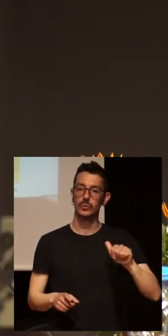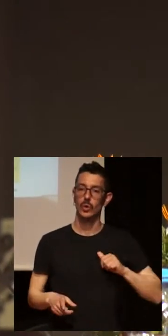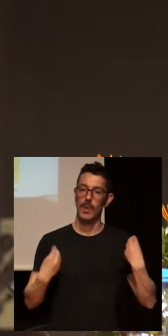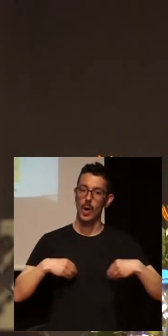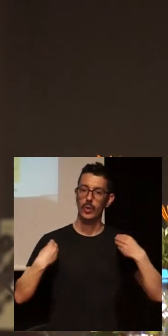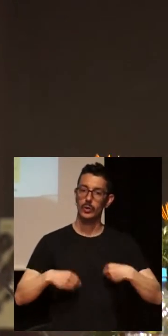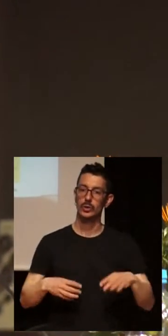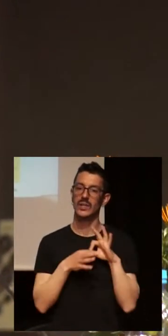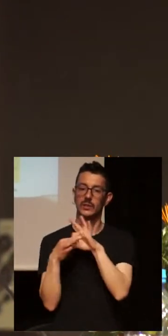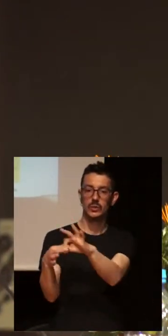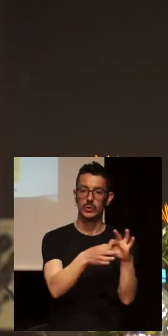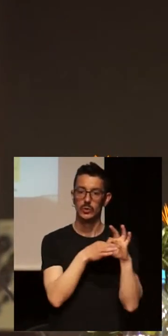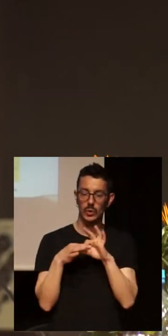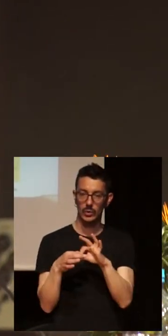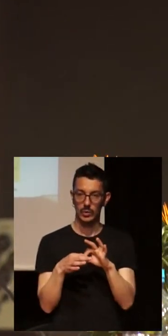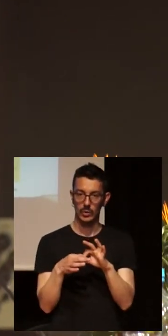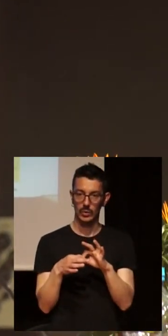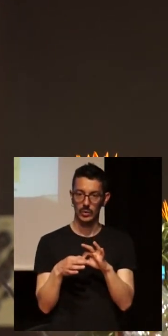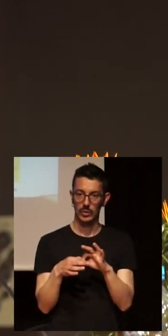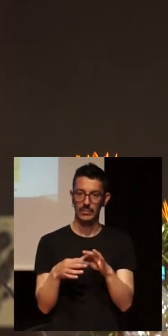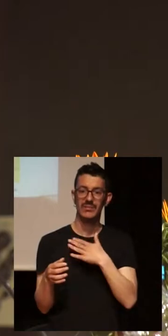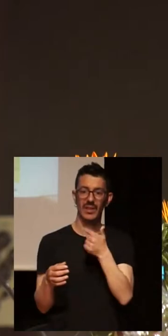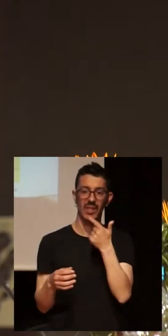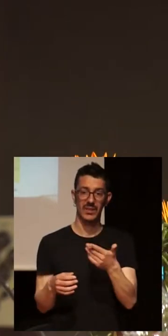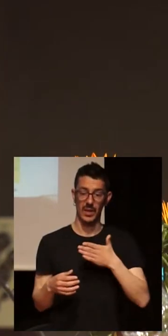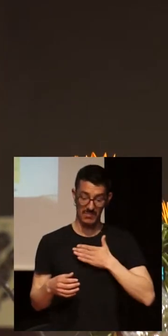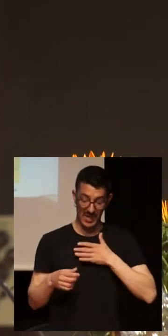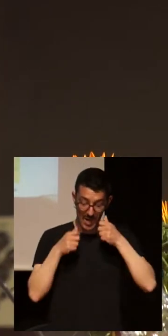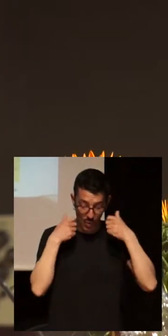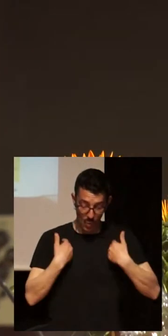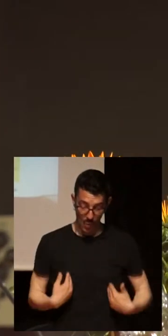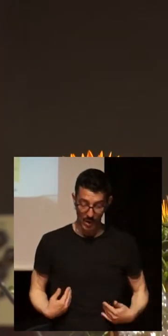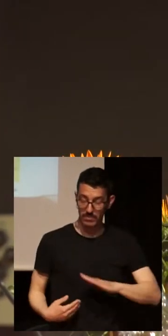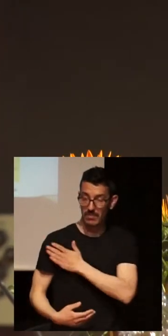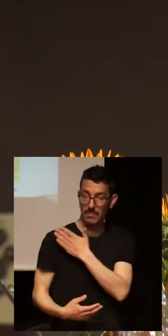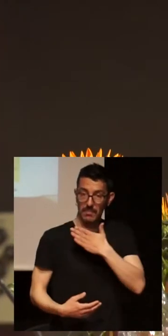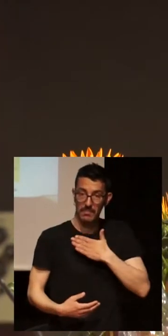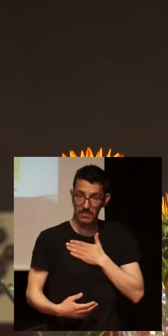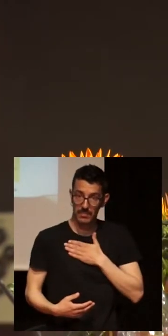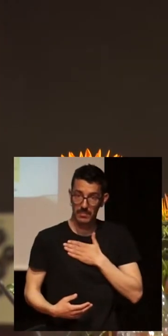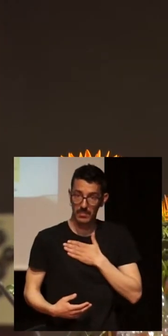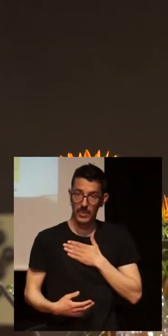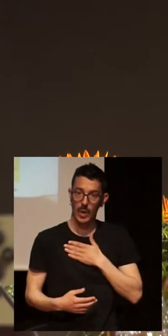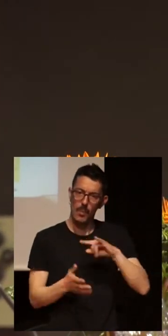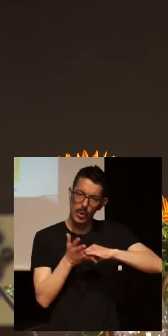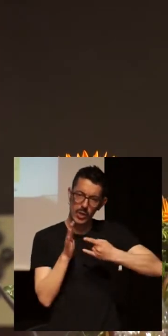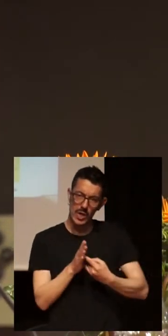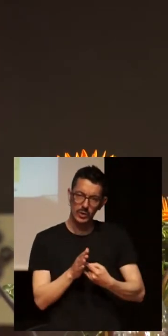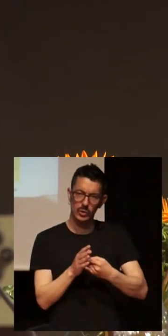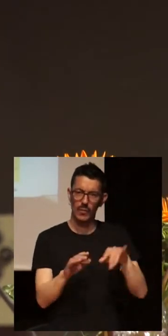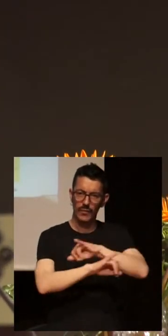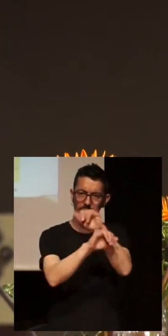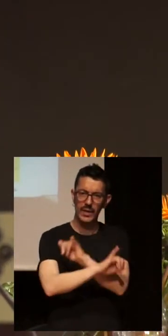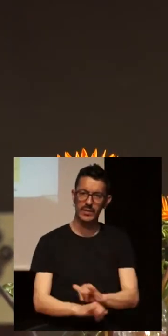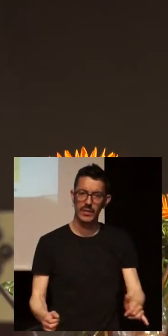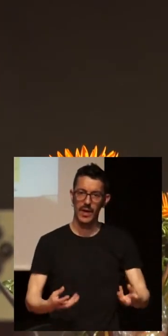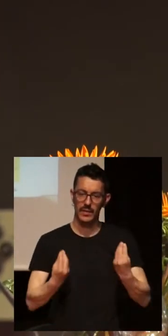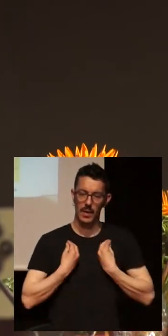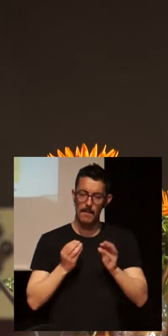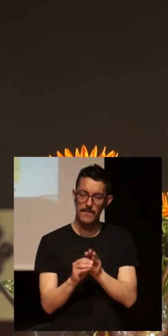se operativiza en la apropiación del propio cuerpo en función de un proyecto de felicidad biográfica que el ser humano se da